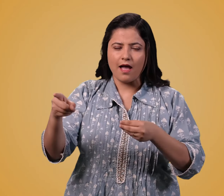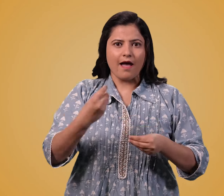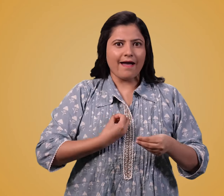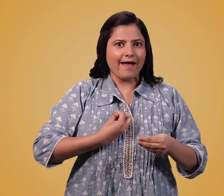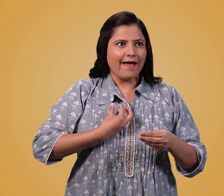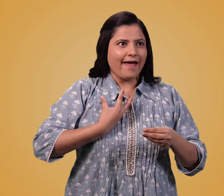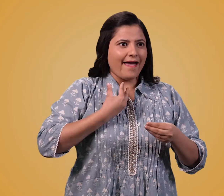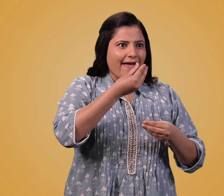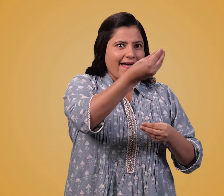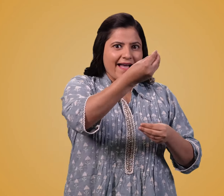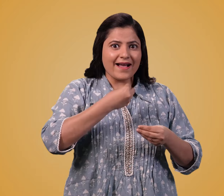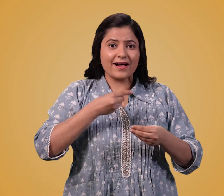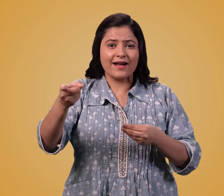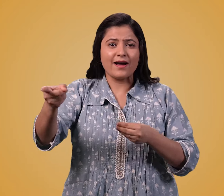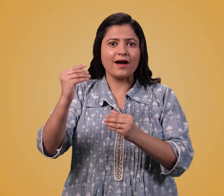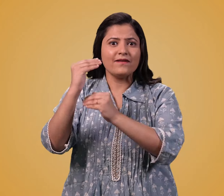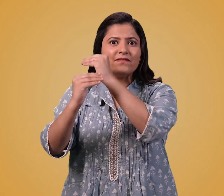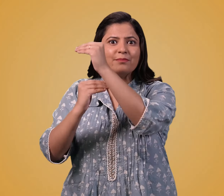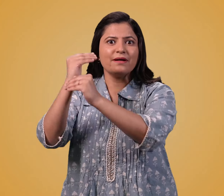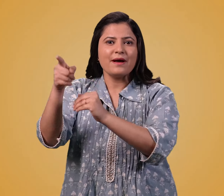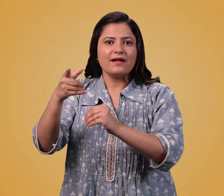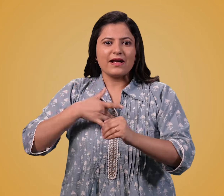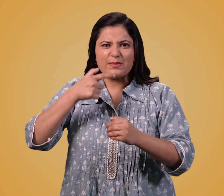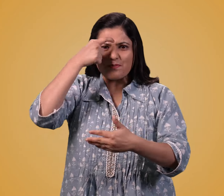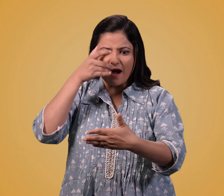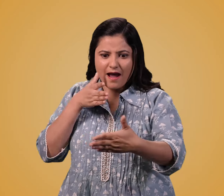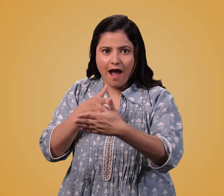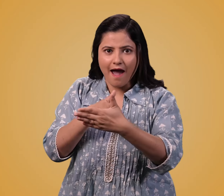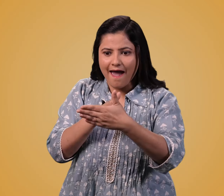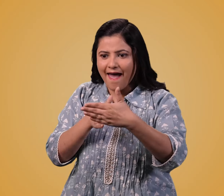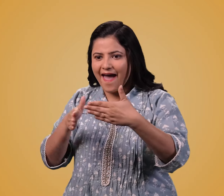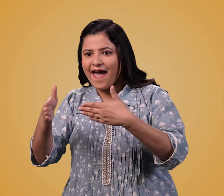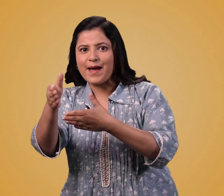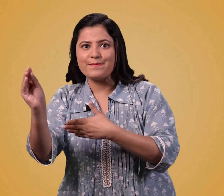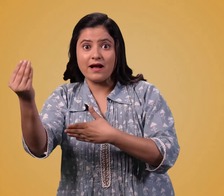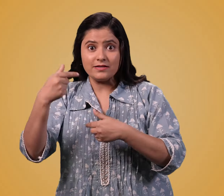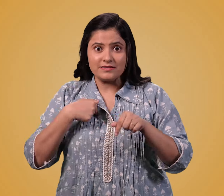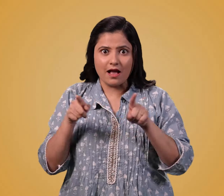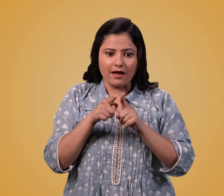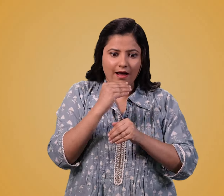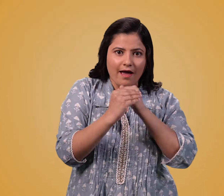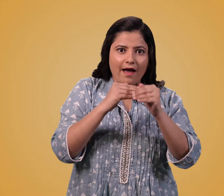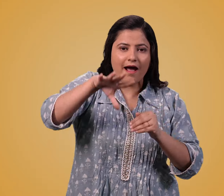को सुगम्य बना सकते हैं डेफ खुश हो जाएगा और उनकी बाधाएं दूर हो जाएंगी